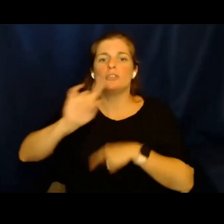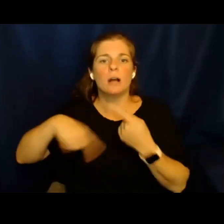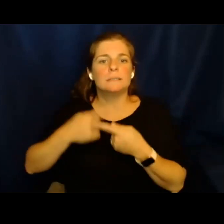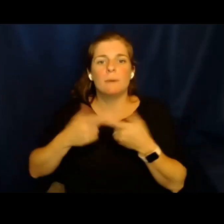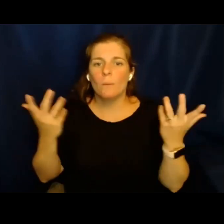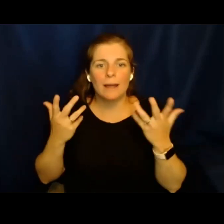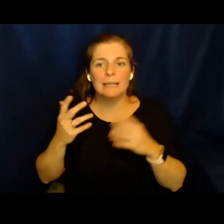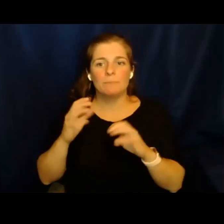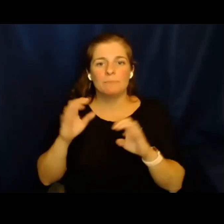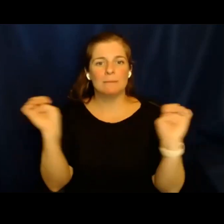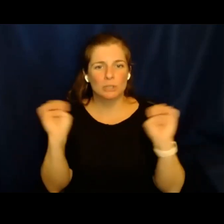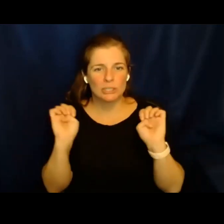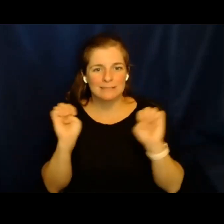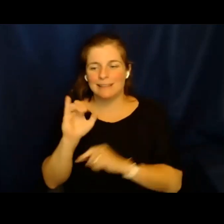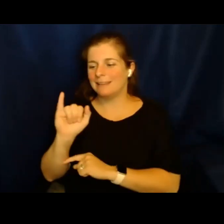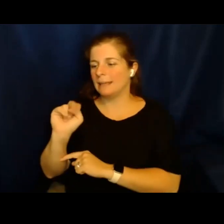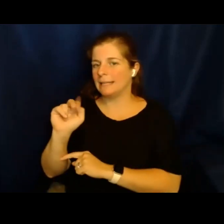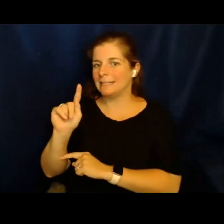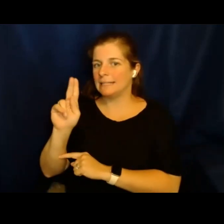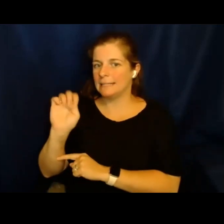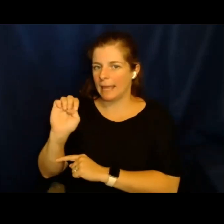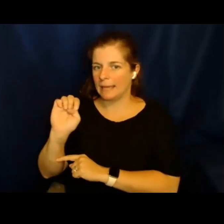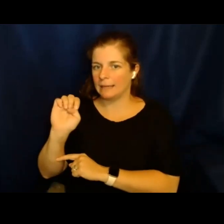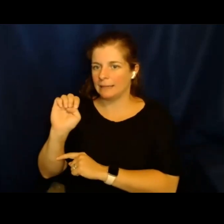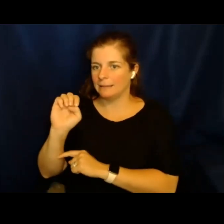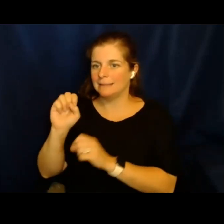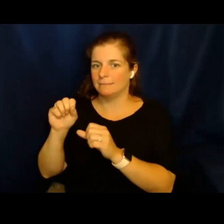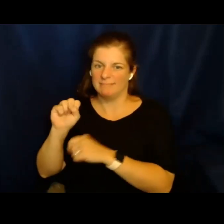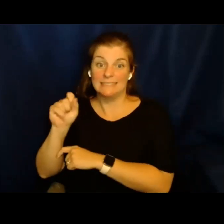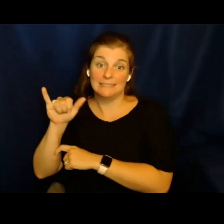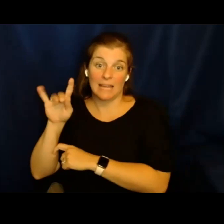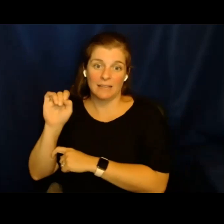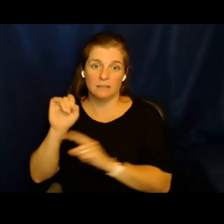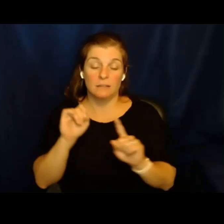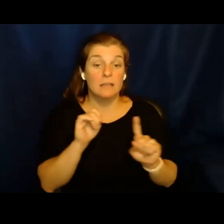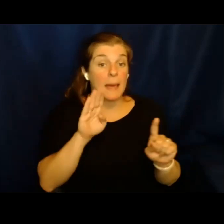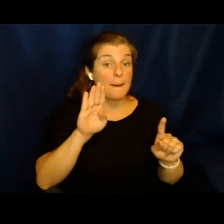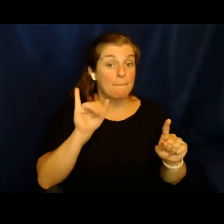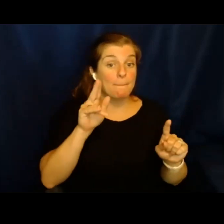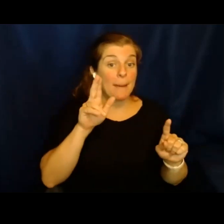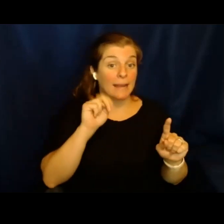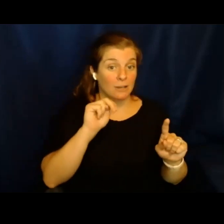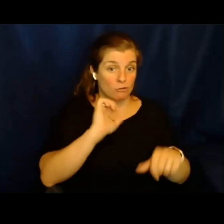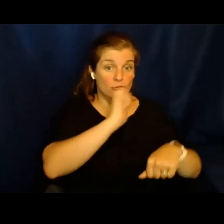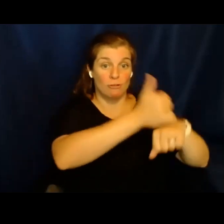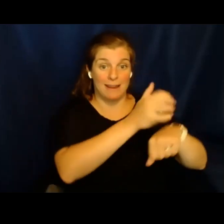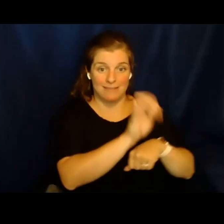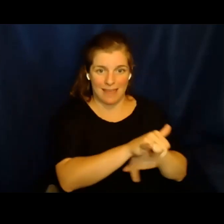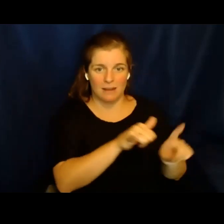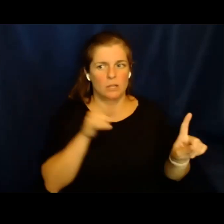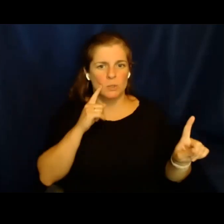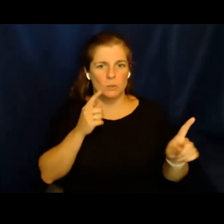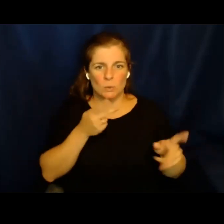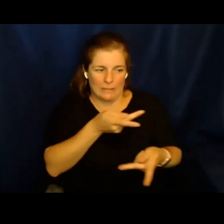instalación que se menciona en el artículo fue un sitio creado por la administración de Biden para